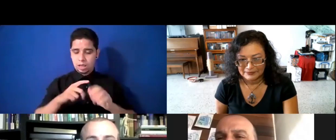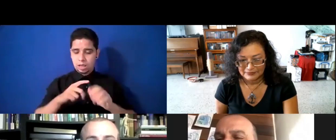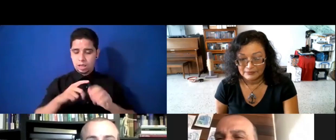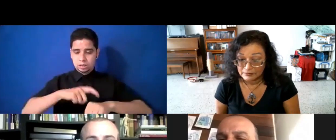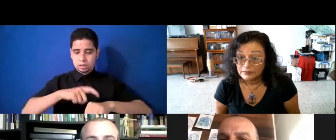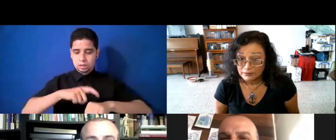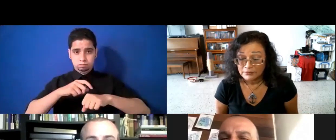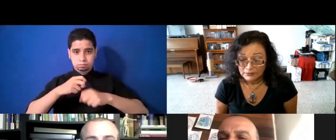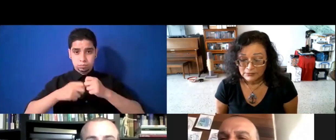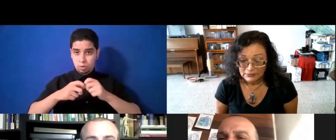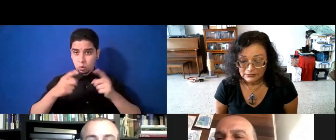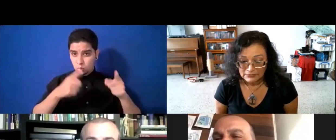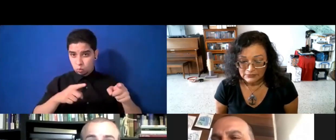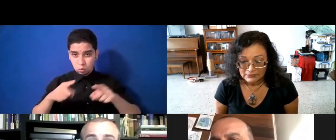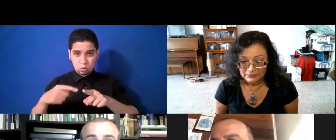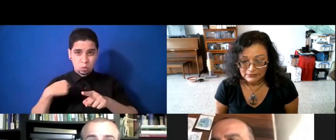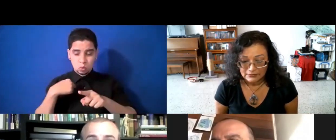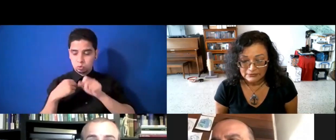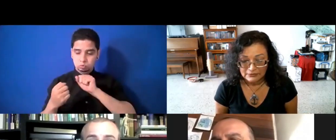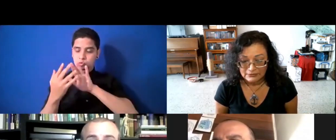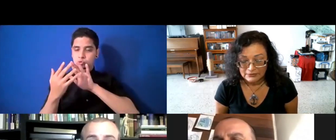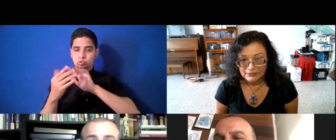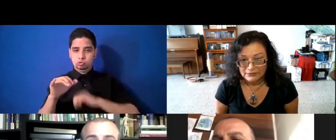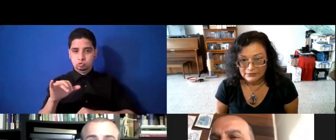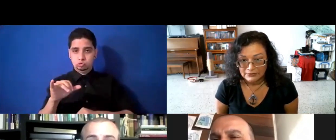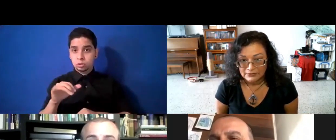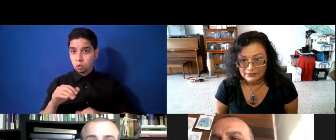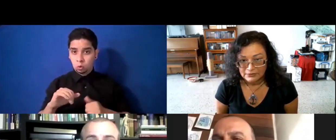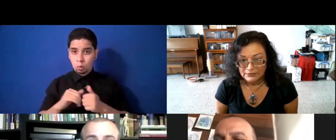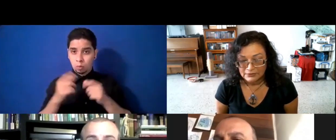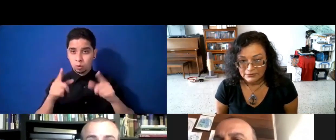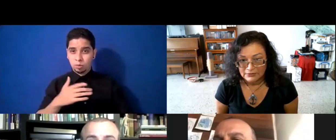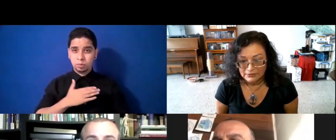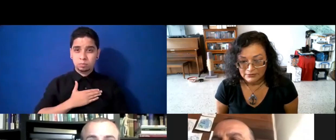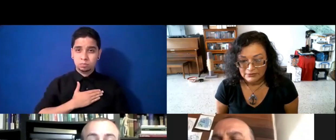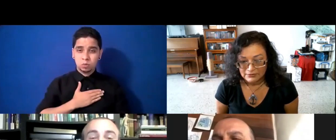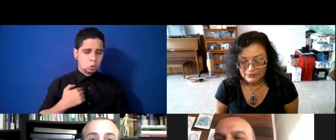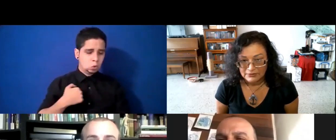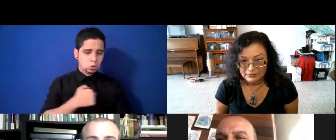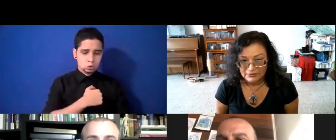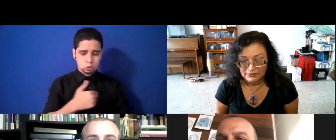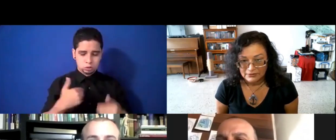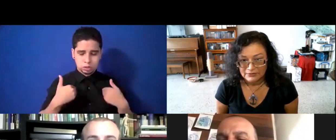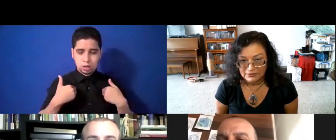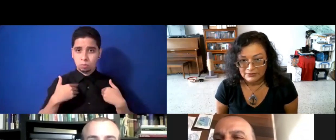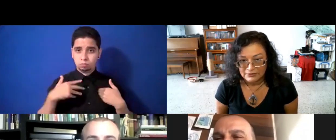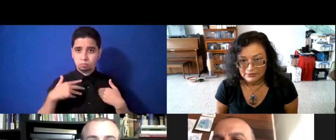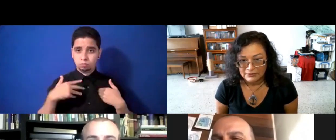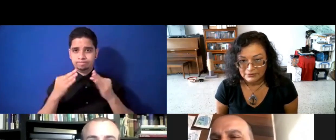afrontarnos, como la cual yo me enfrenté, pues, tengamos nosotros en nuestra familia donde cobijarnos, ¿verdad?